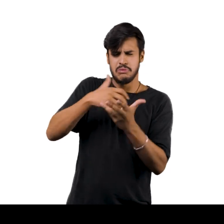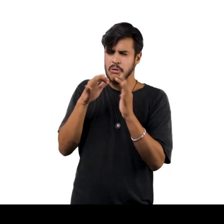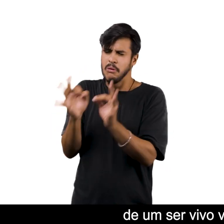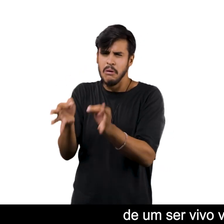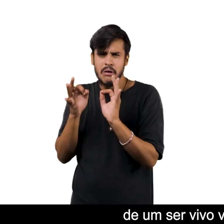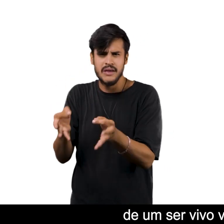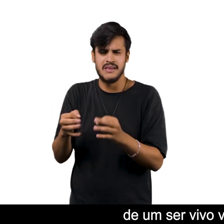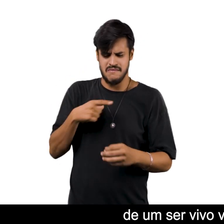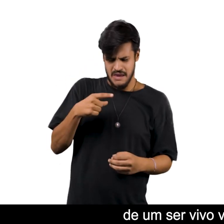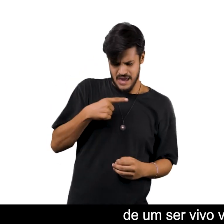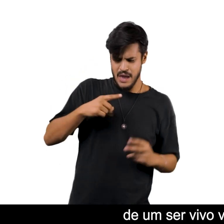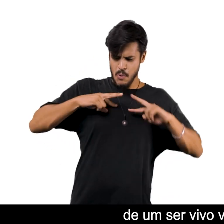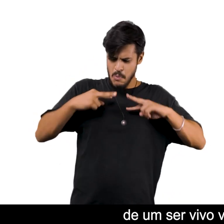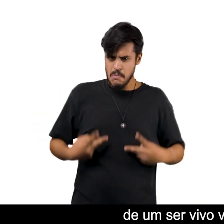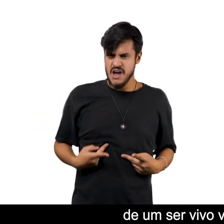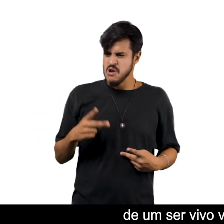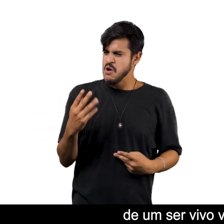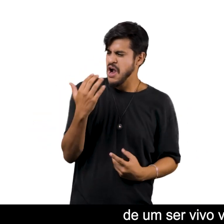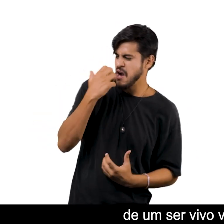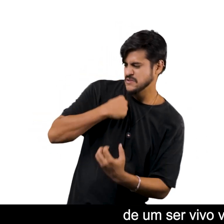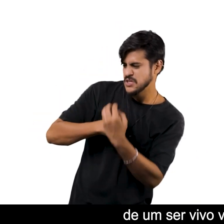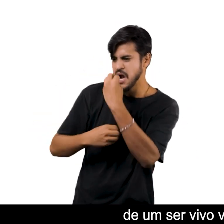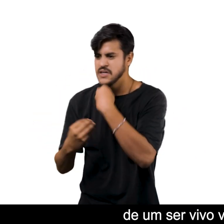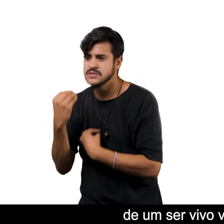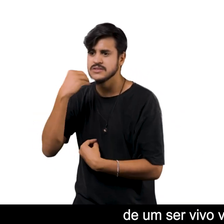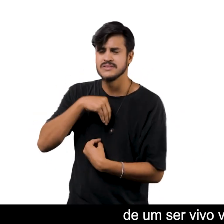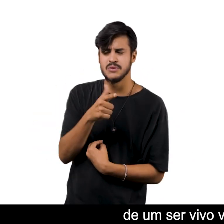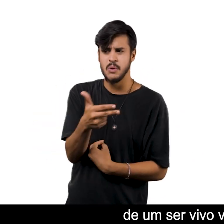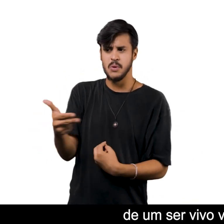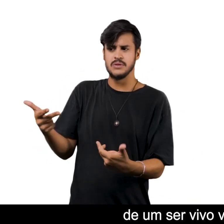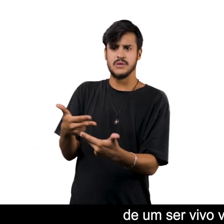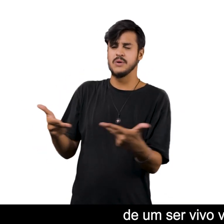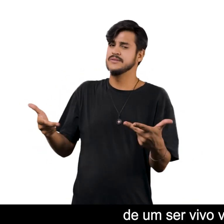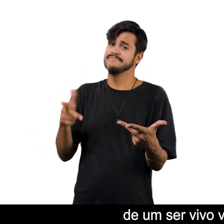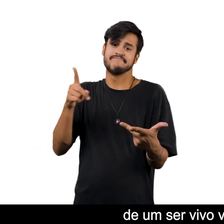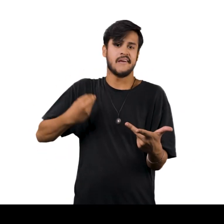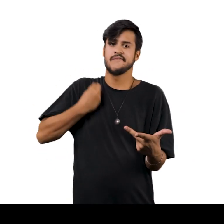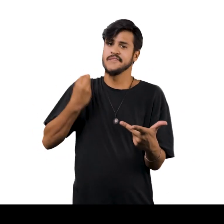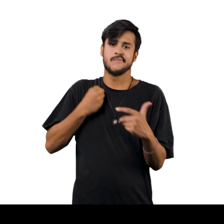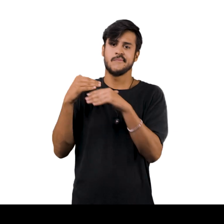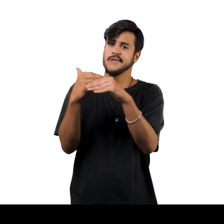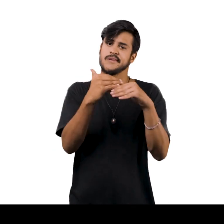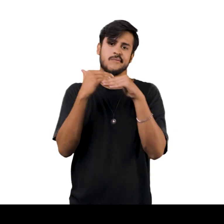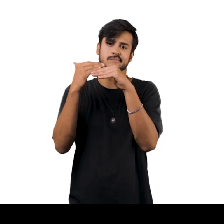De um ser vivo vivendo de outro O padrão natural da vida